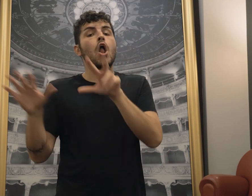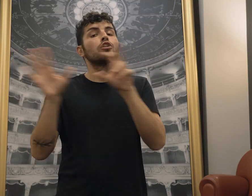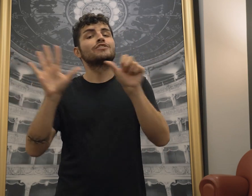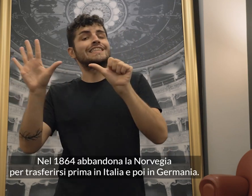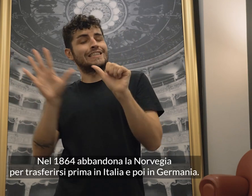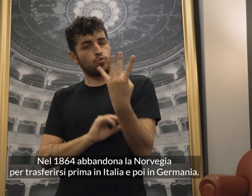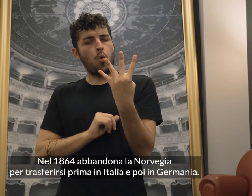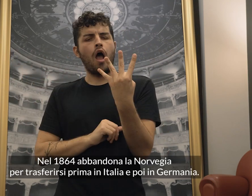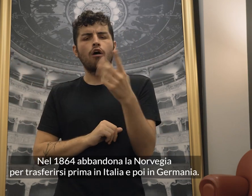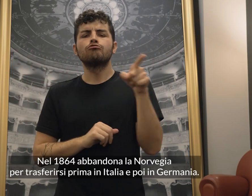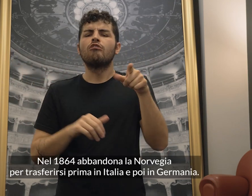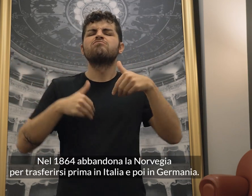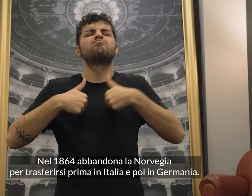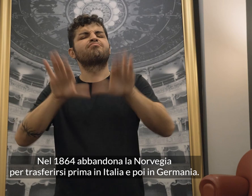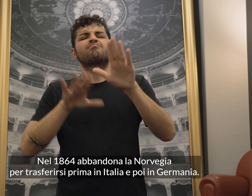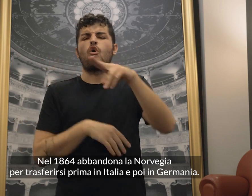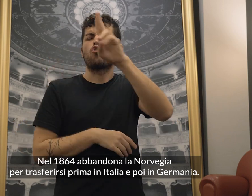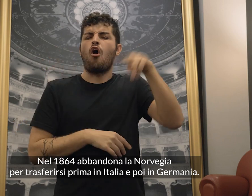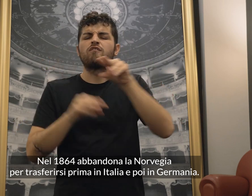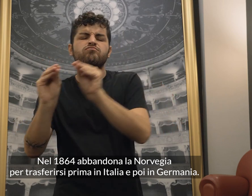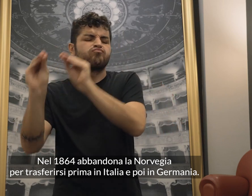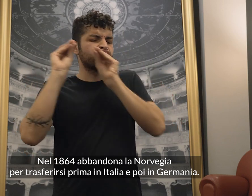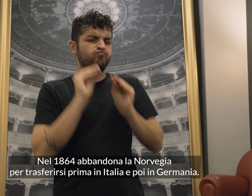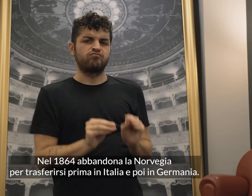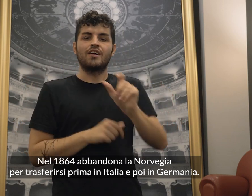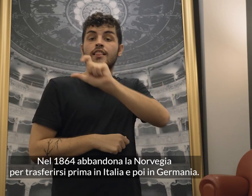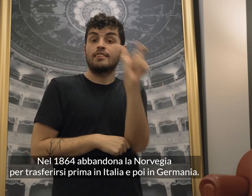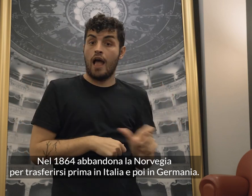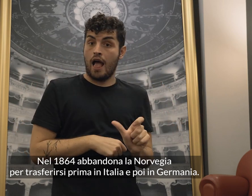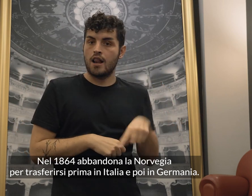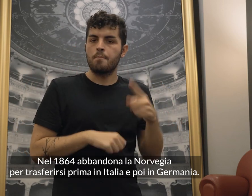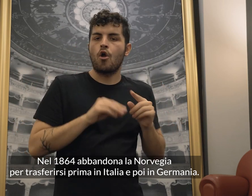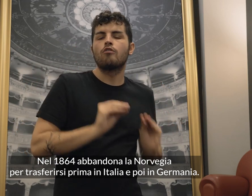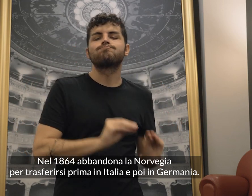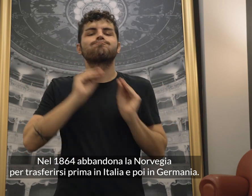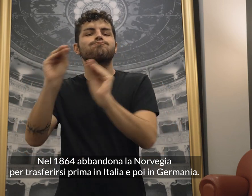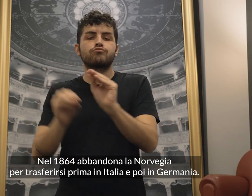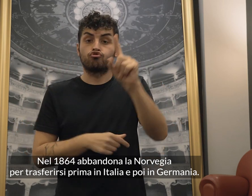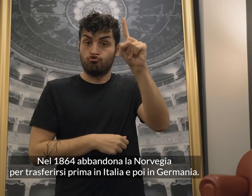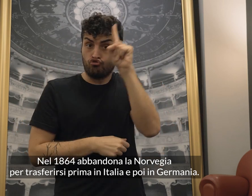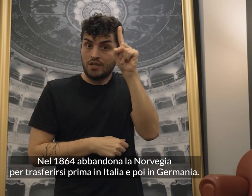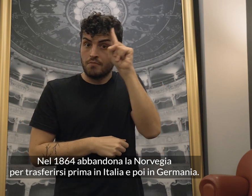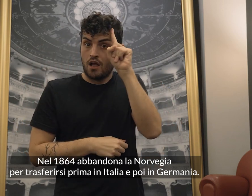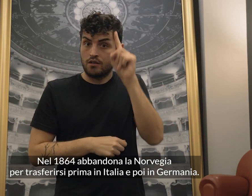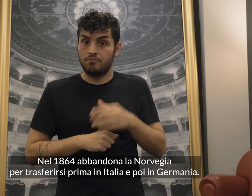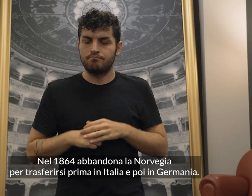Nel 1864 abbandona la Norvegia per trasferirsi prima in Italia